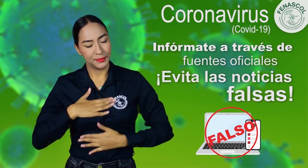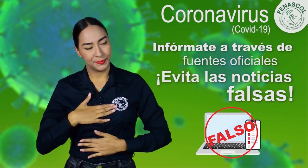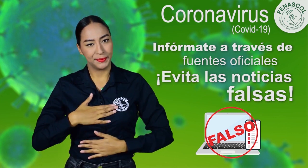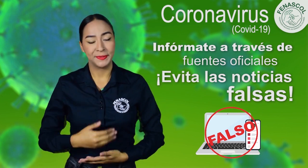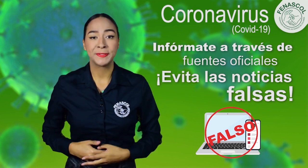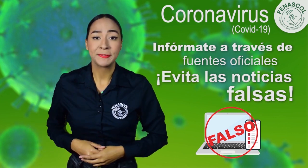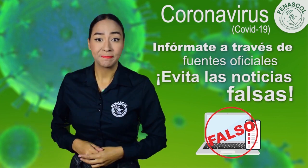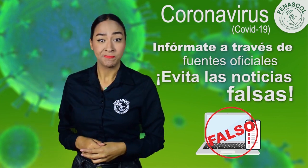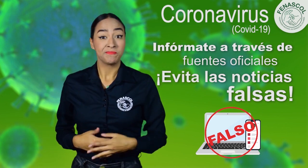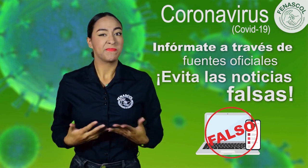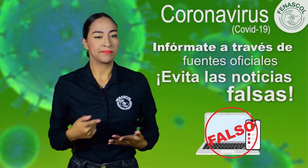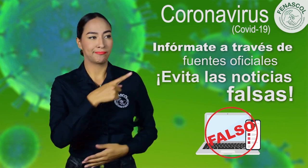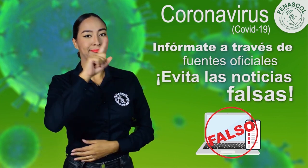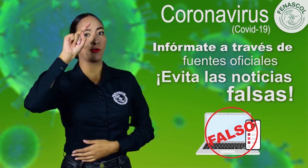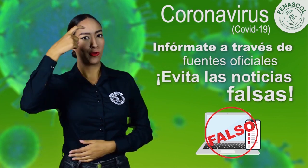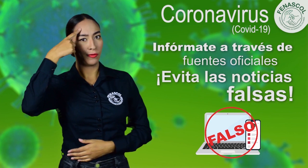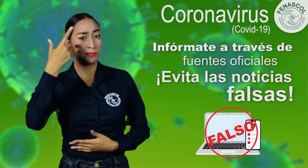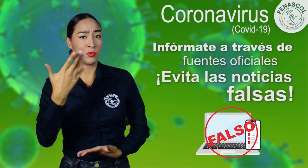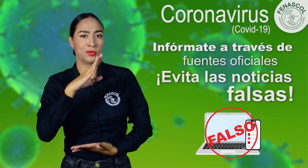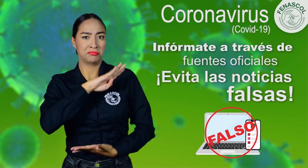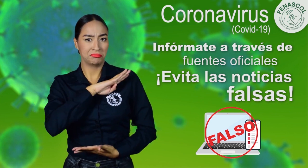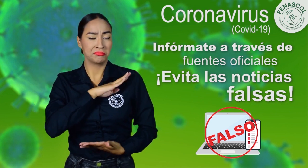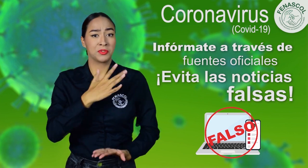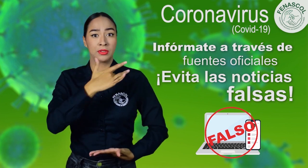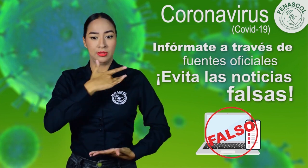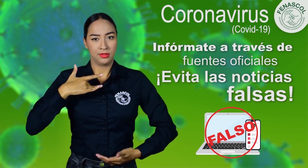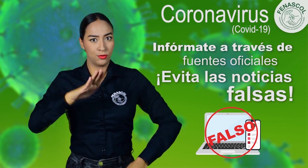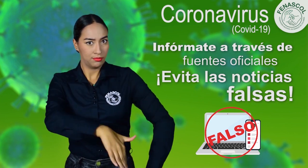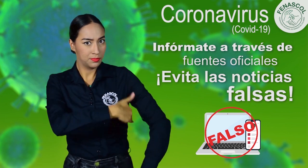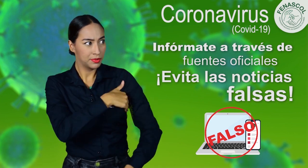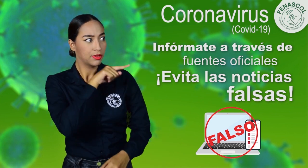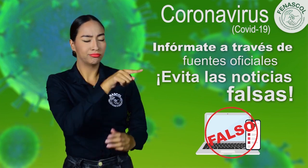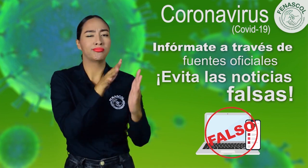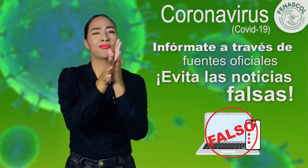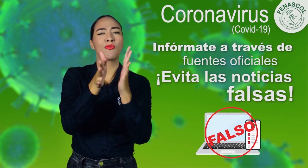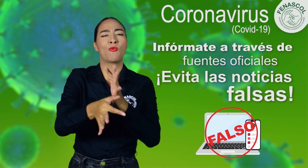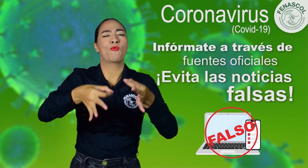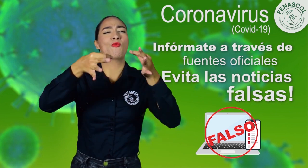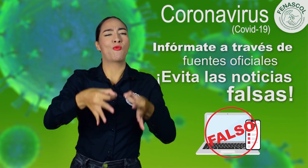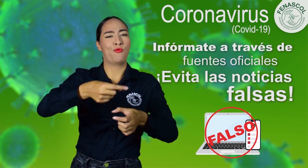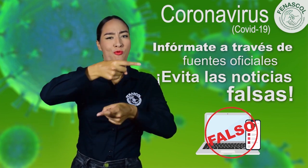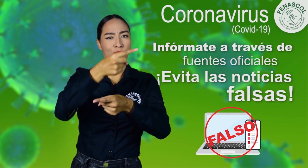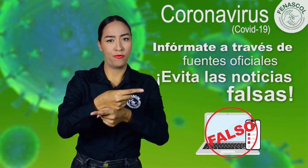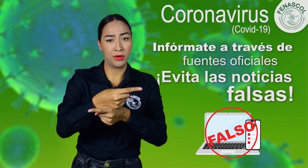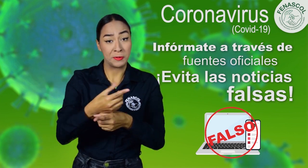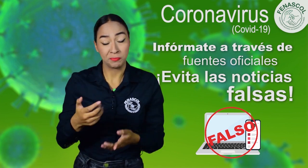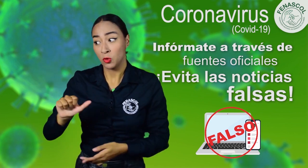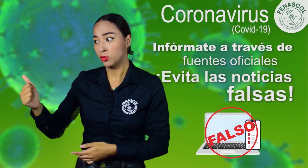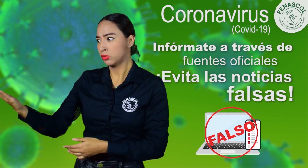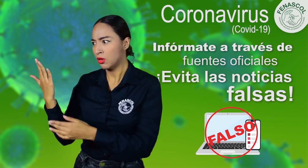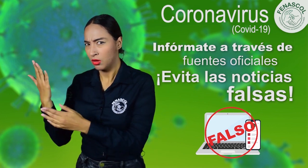medios. Mantén la calma. Infórmate a través de fuentes oficiales. Evita las noticias falsas. Si recibes información,